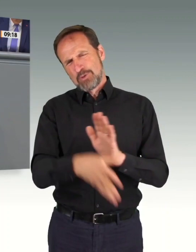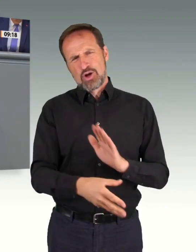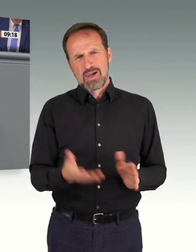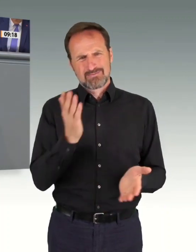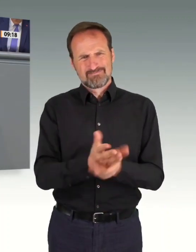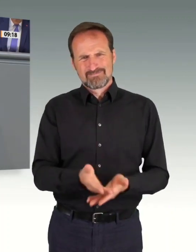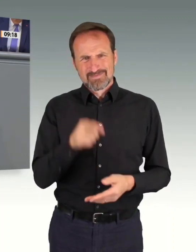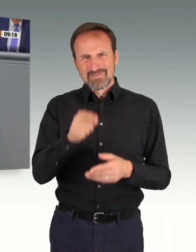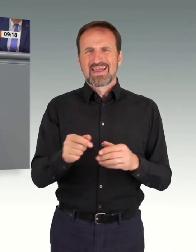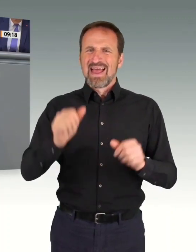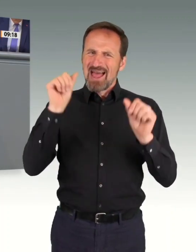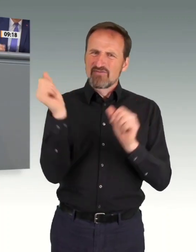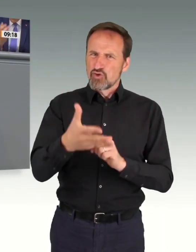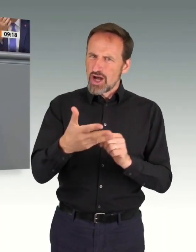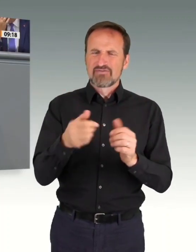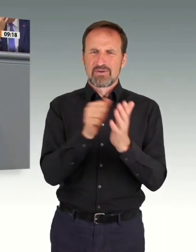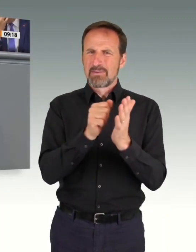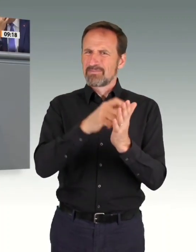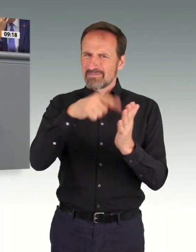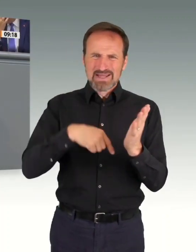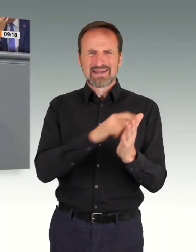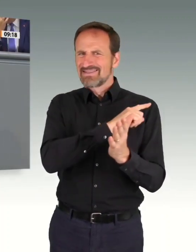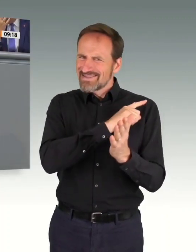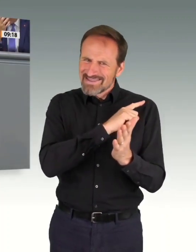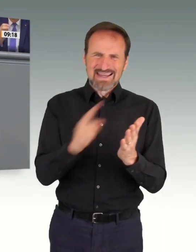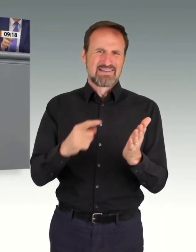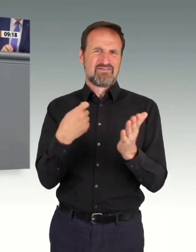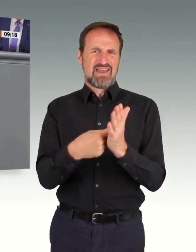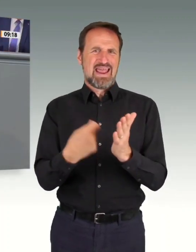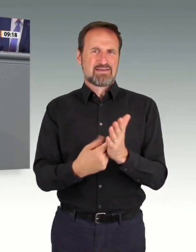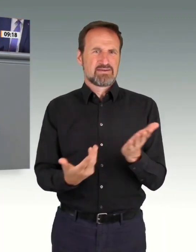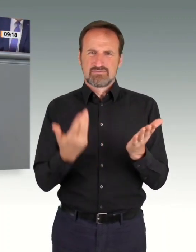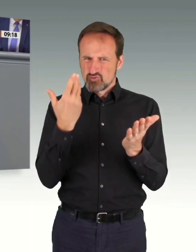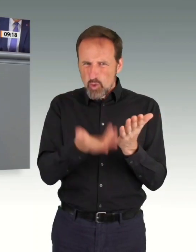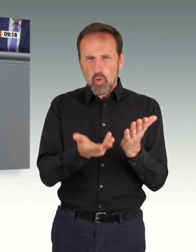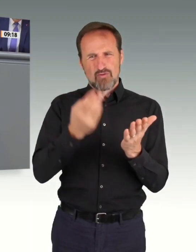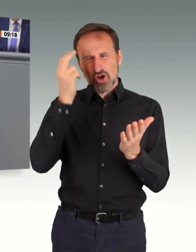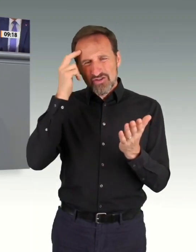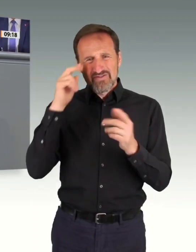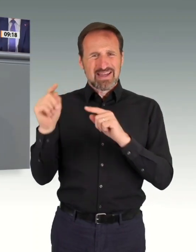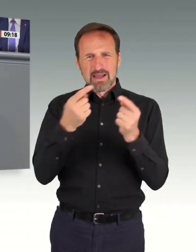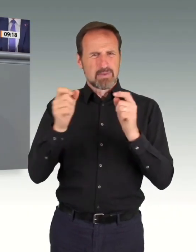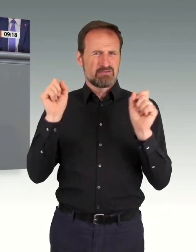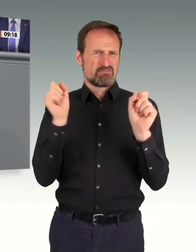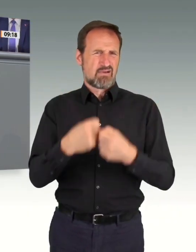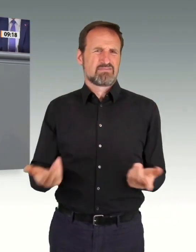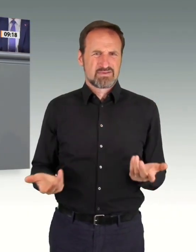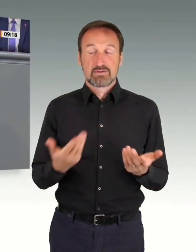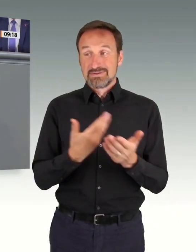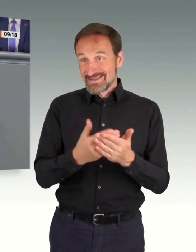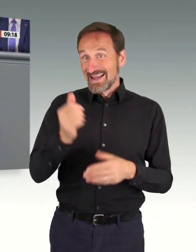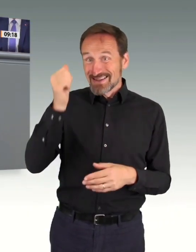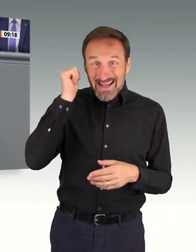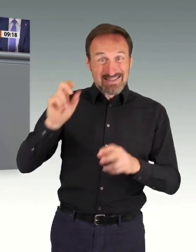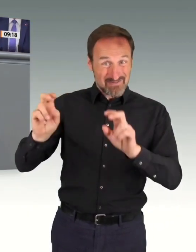genau dieser Aufsetzung hier im Bundestag zu? Was soll das, liebe CDU? Das ist wieder diese typische CDU